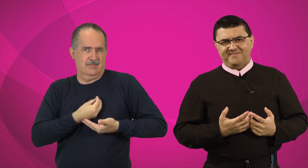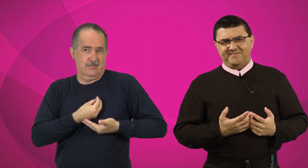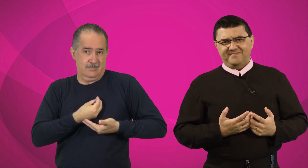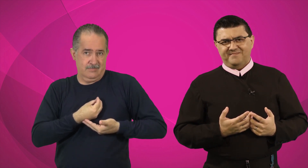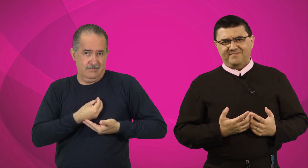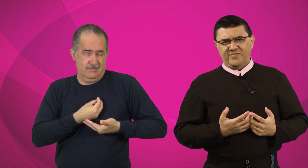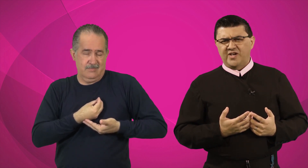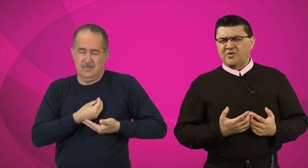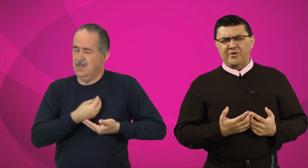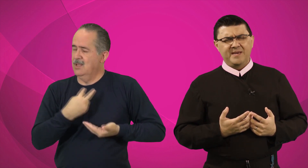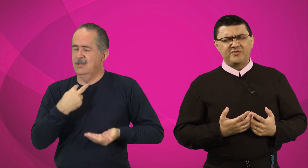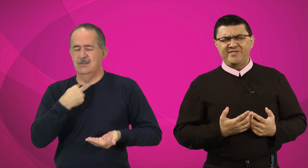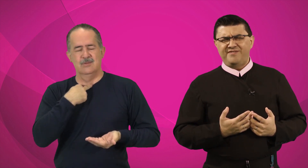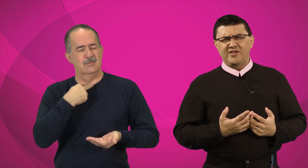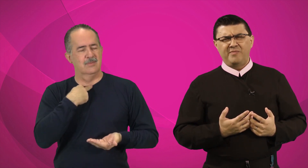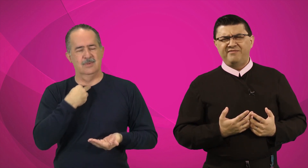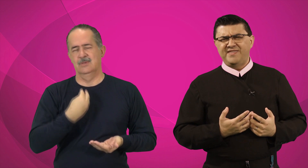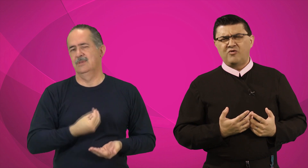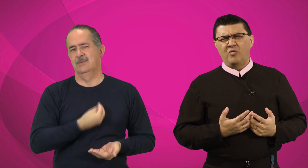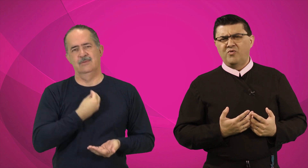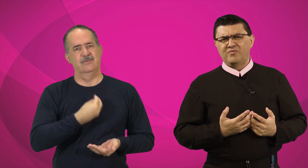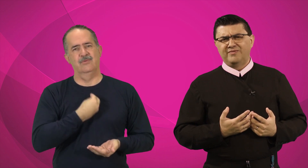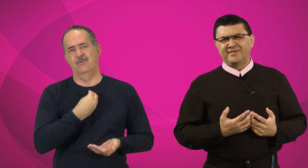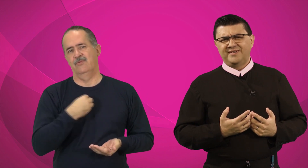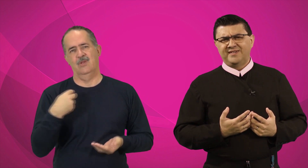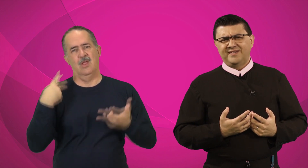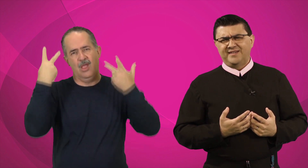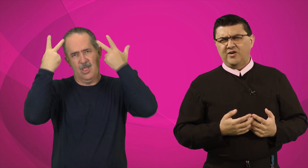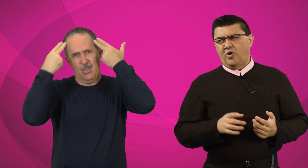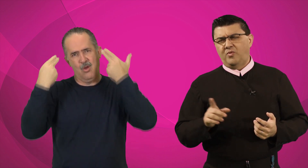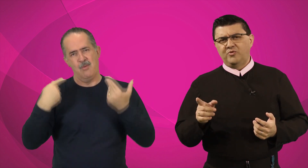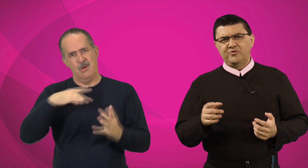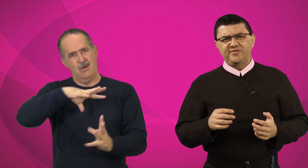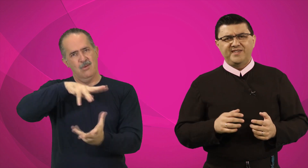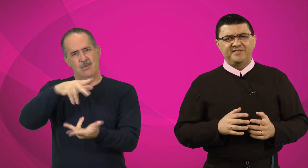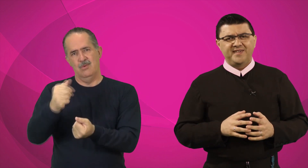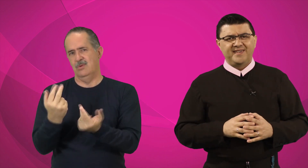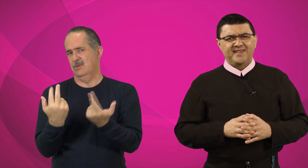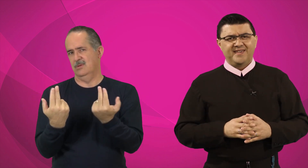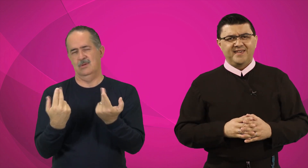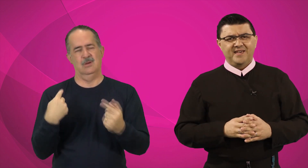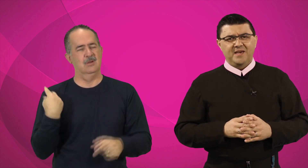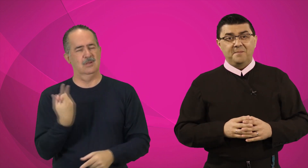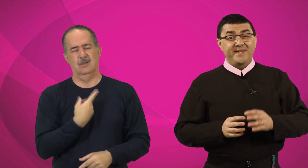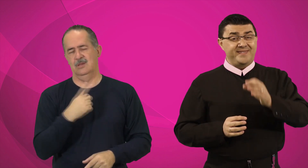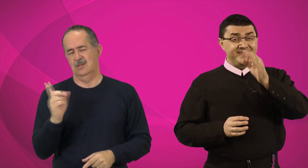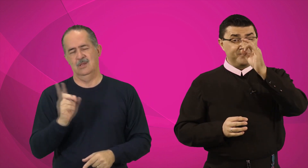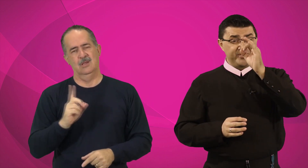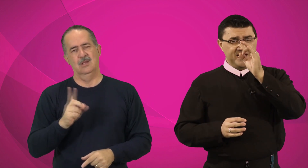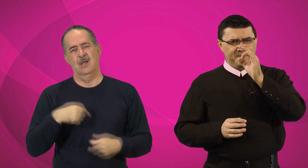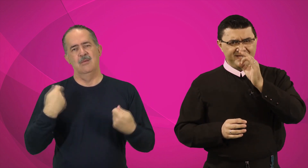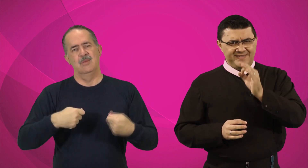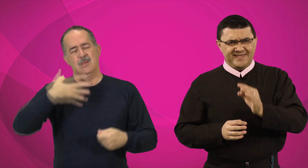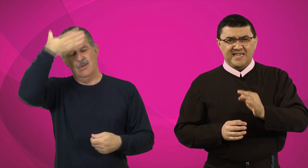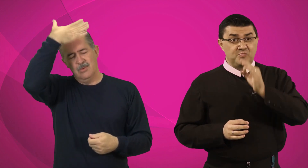Nós não podemos viver uma vida comum, como o mundo vive. Precisamos ser presenças